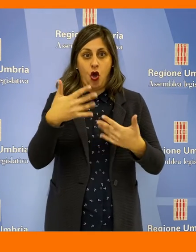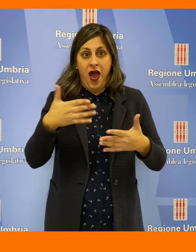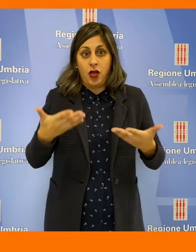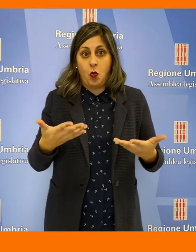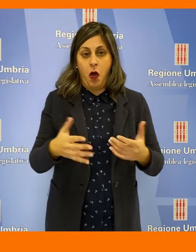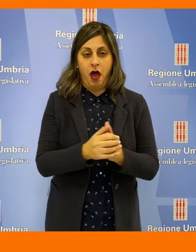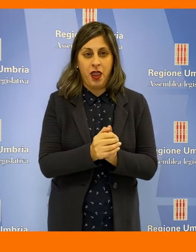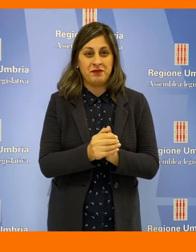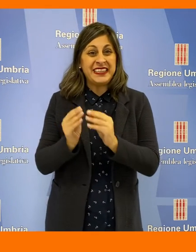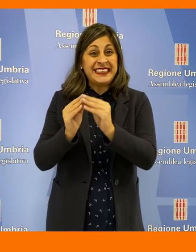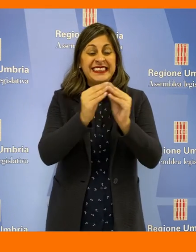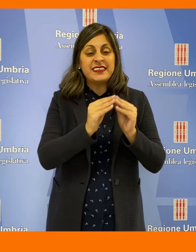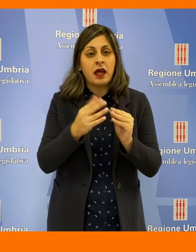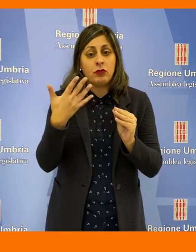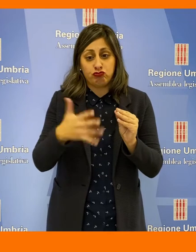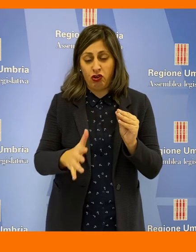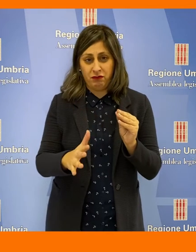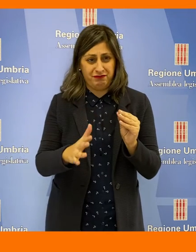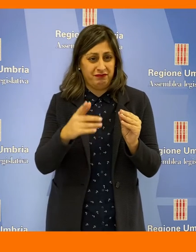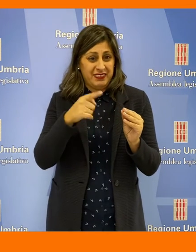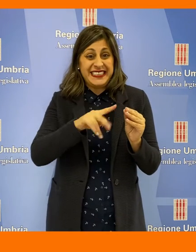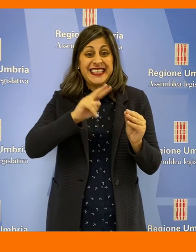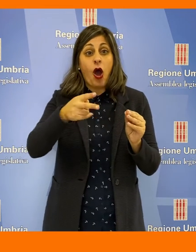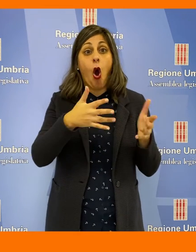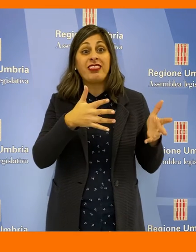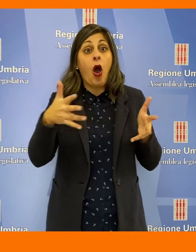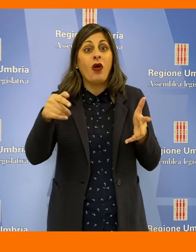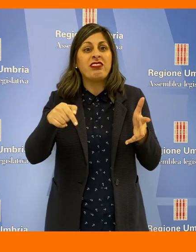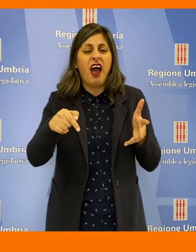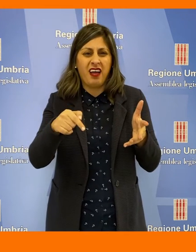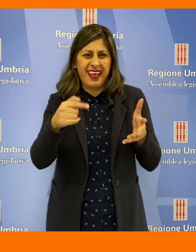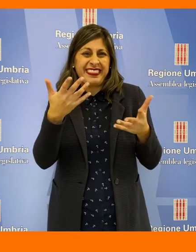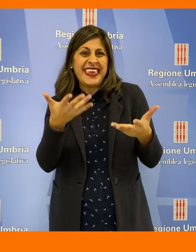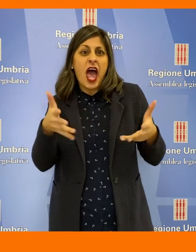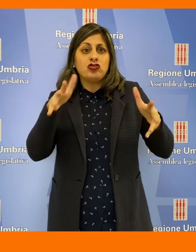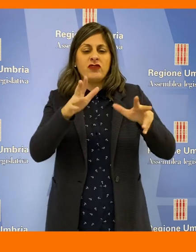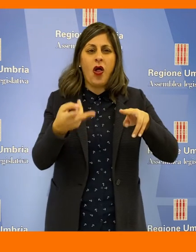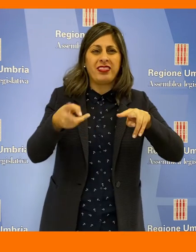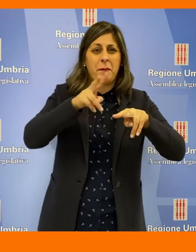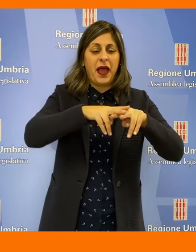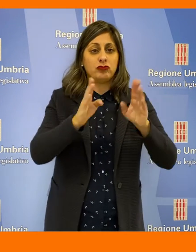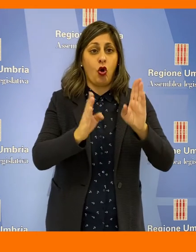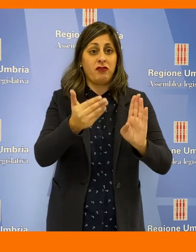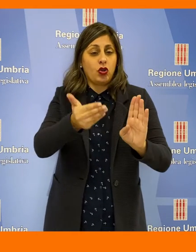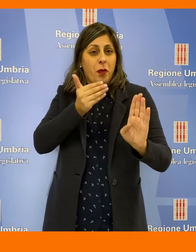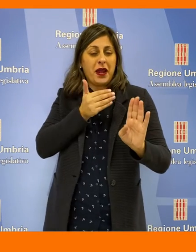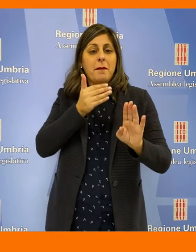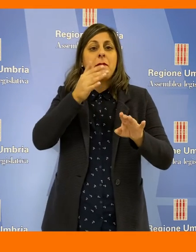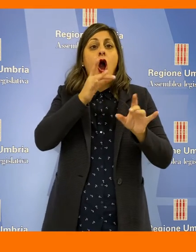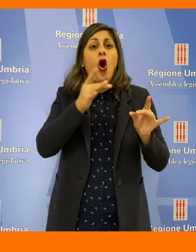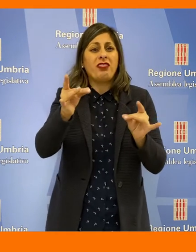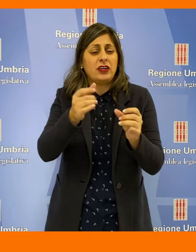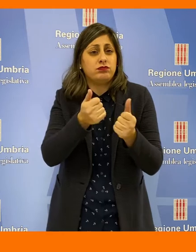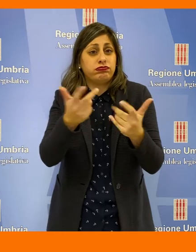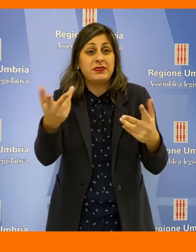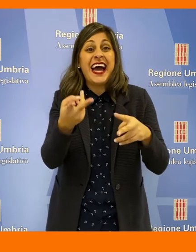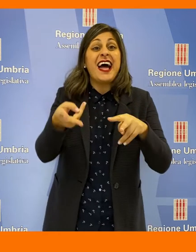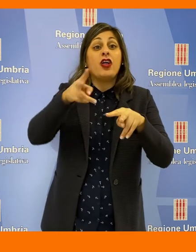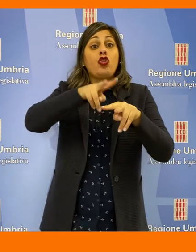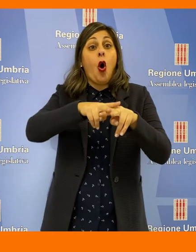sistema ha dovuto affrontare una seconda ondata dieci volte superiore alla prima per numero di contagi, con il doppio dei ricoveri in terapia intensiva, ma